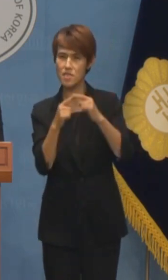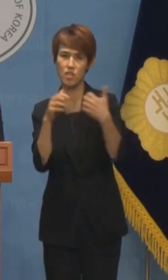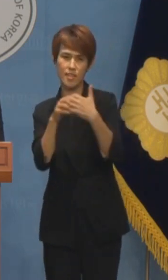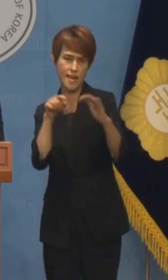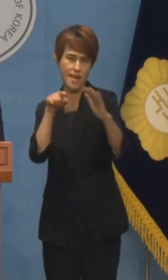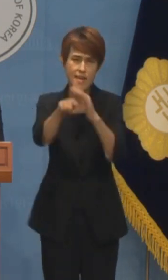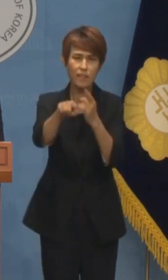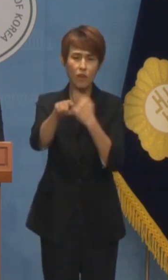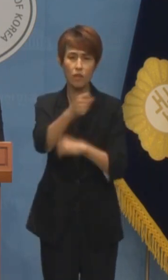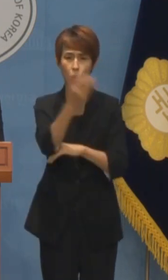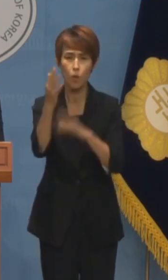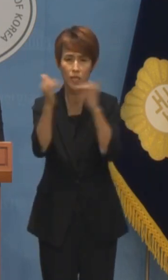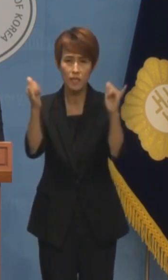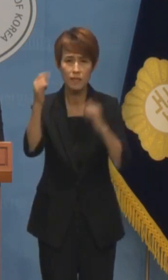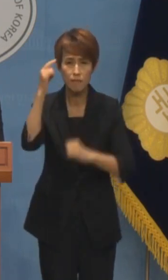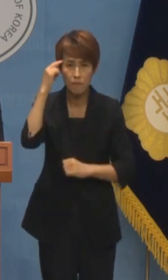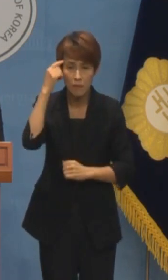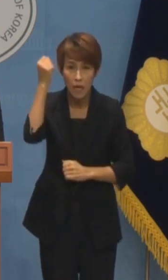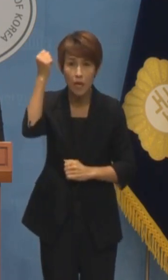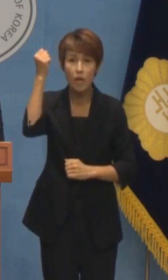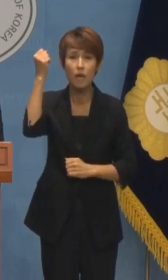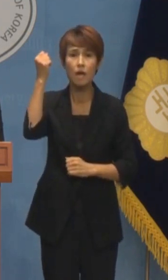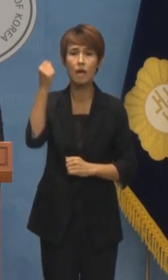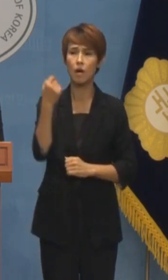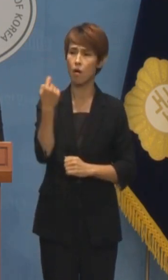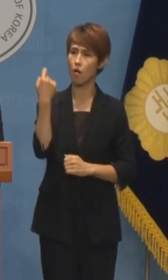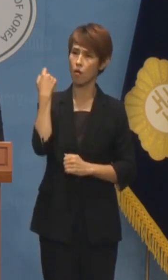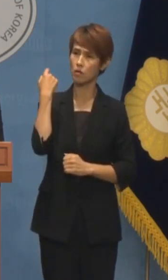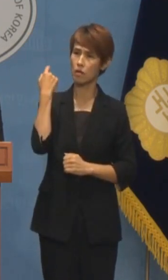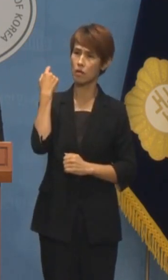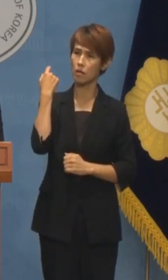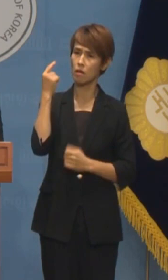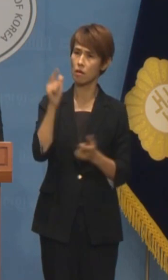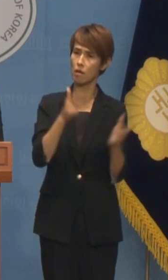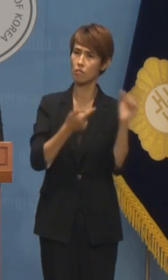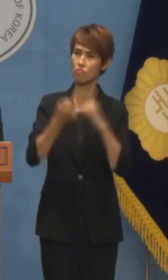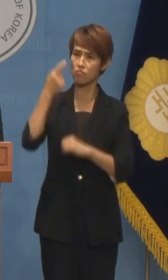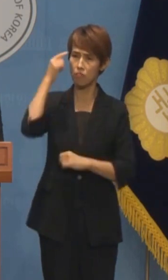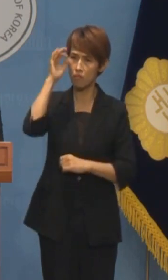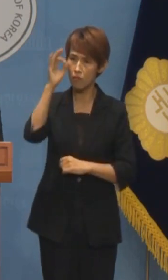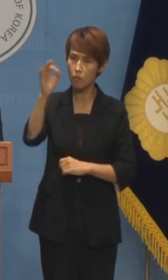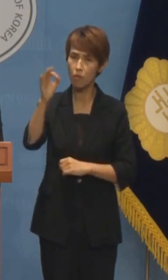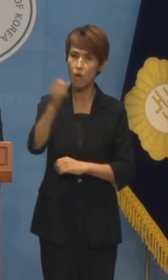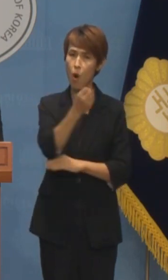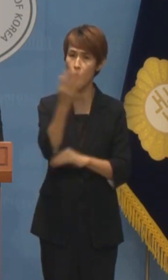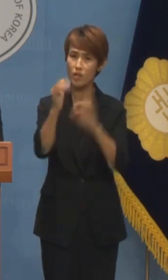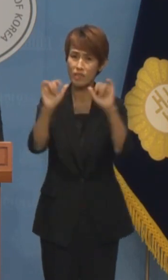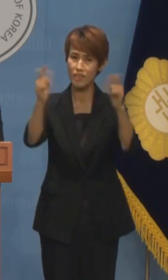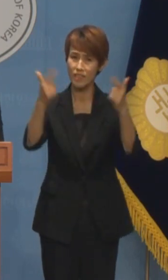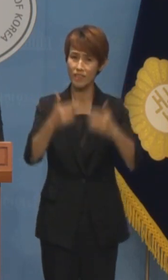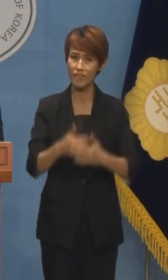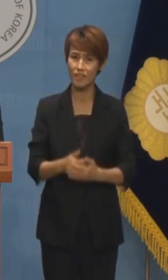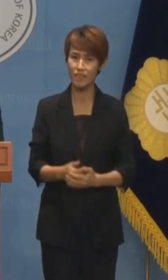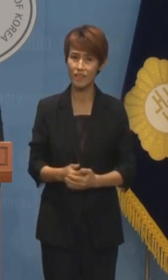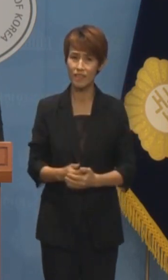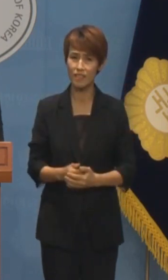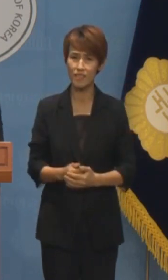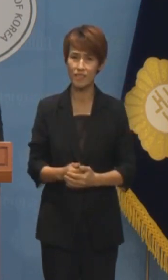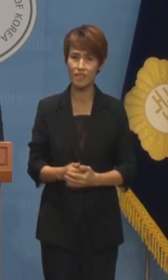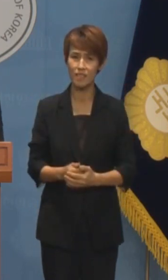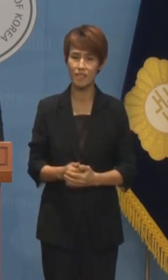그러나 어제 하루 동안 있었던 일을 돌아보면 이진숙 위원장은 언론인이 아니라 직접